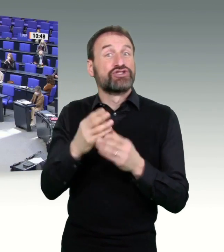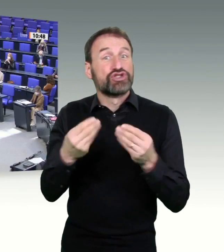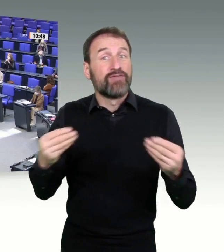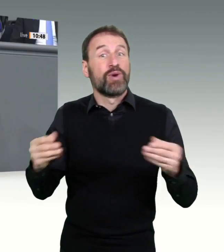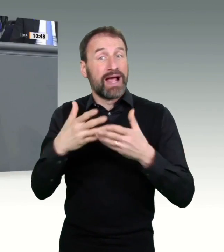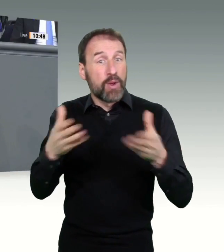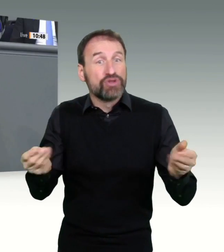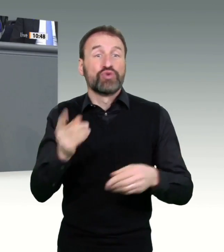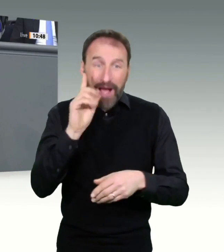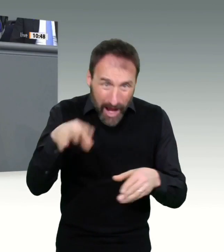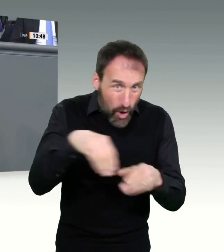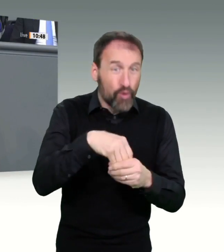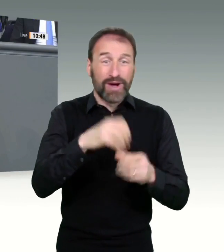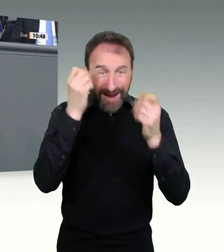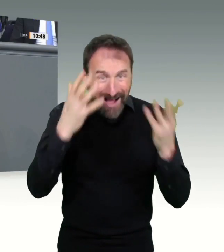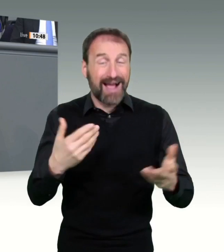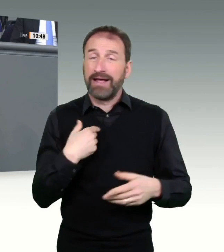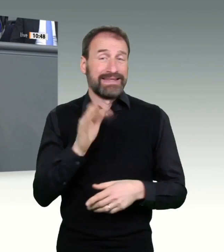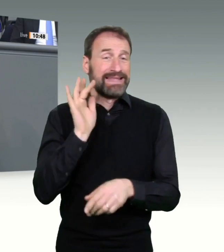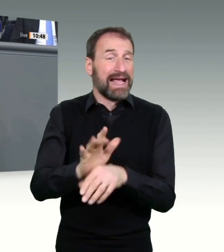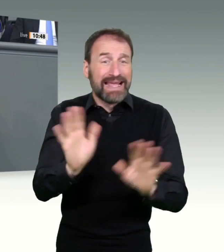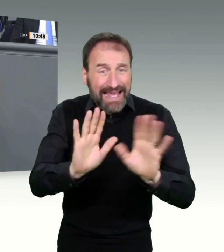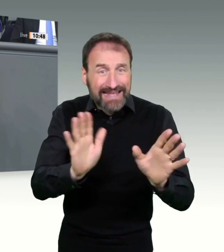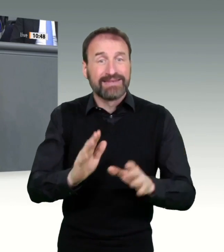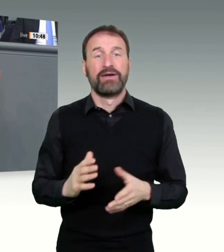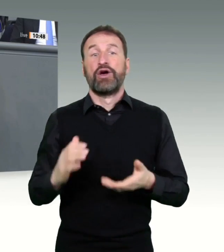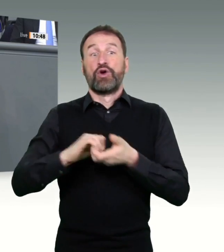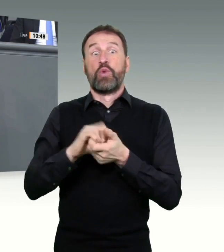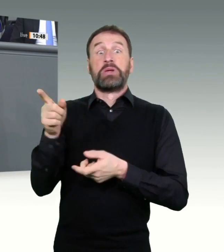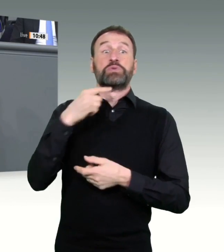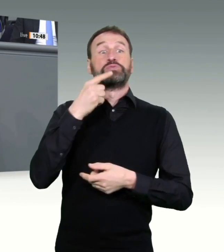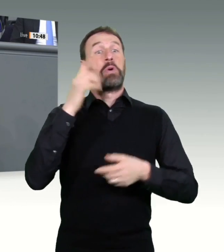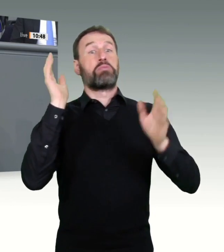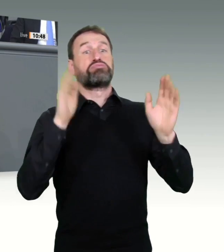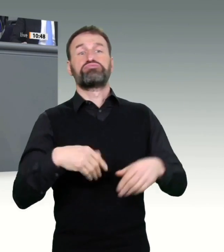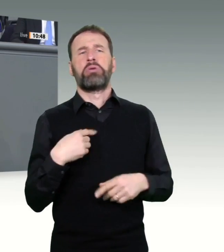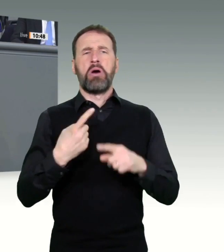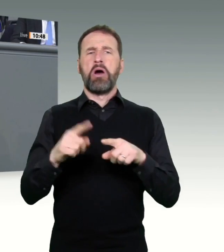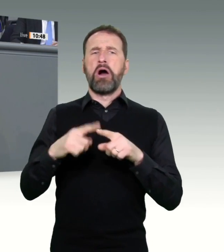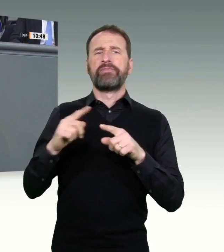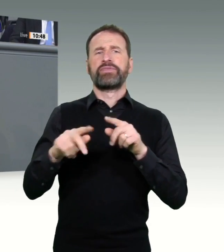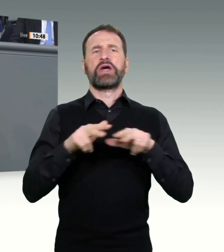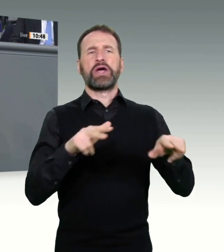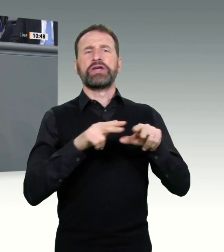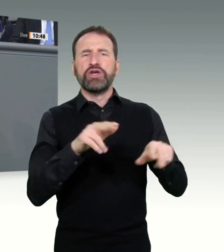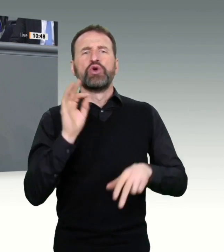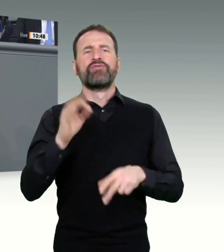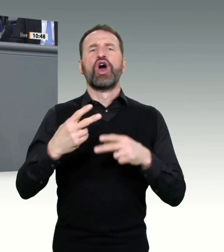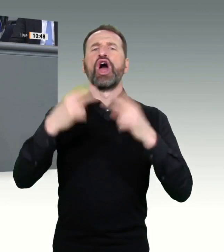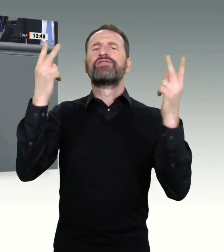Das sind doch untragbare Zustände. Den Gesundheitsdienst zuerst zu zerstören und sich dann selbst